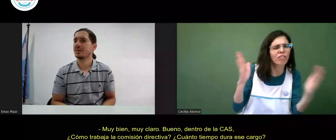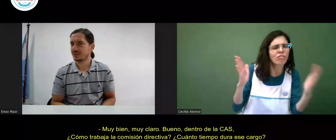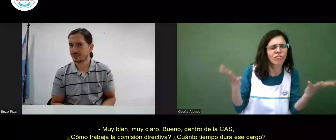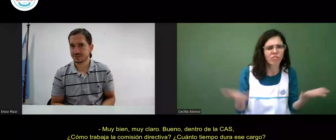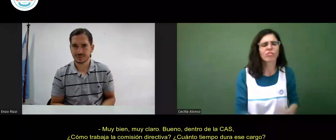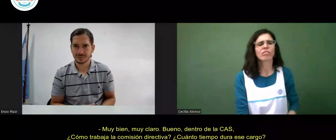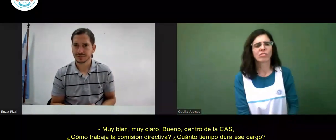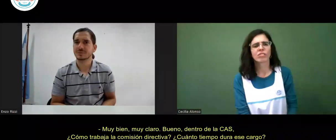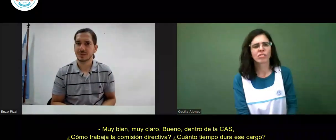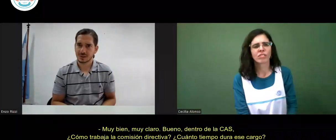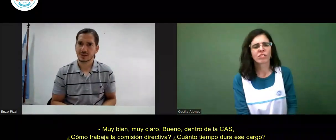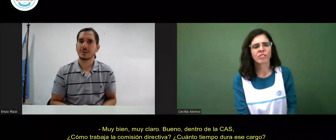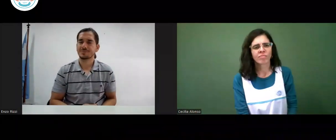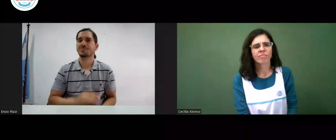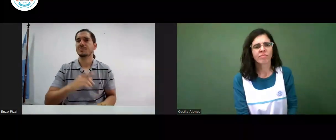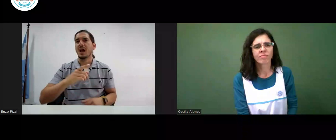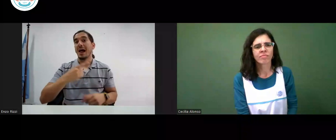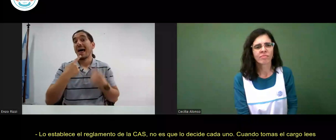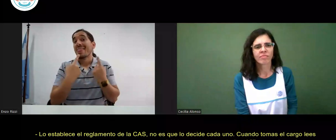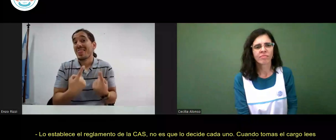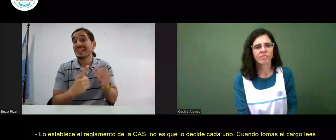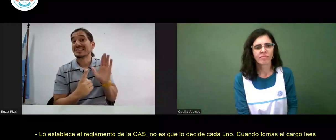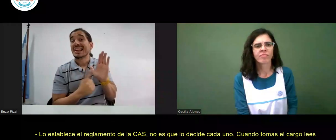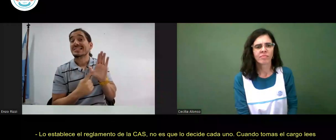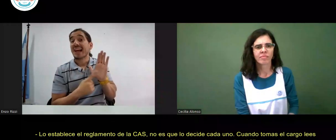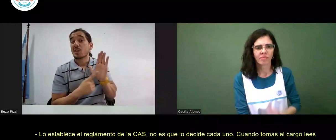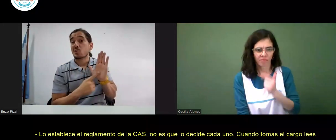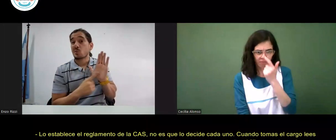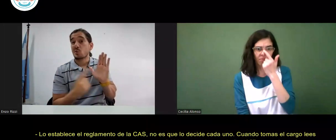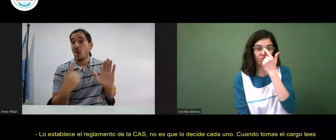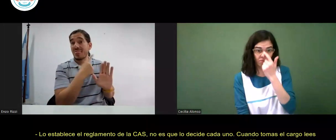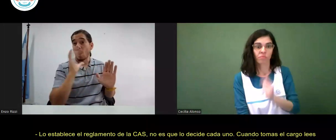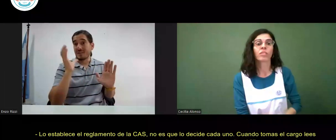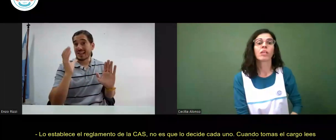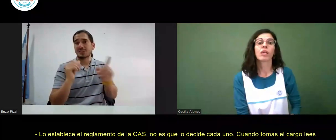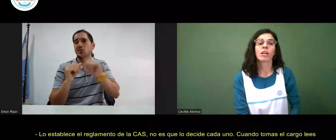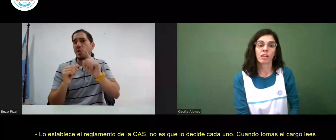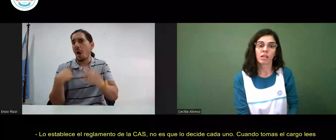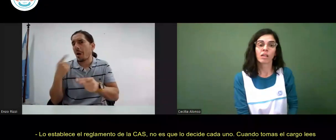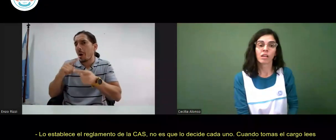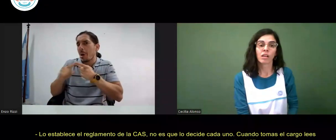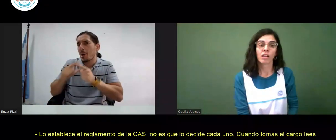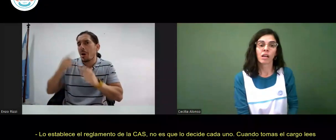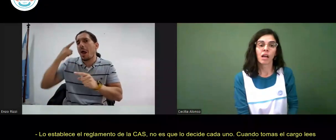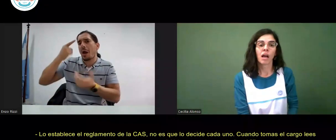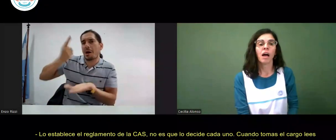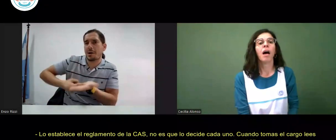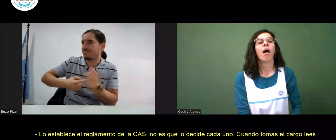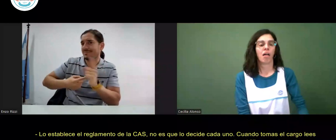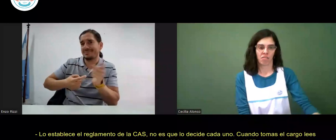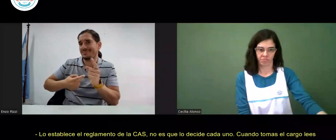¿Cuánto tiempo dura ese cargo? Lo establece el reglamento de la CAS. No es que lo decide cada uno.